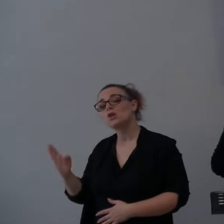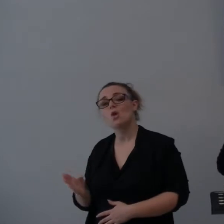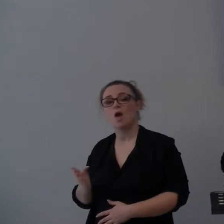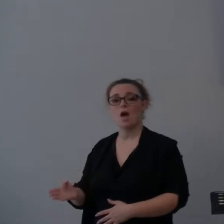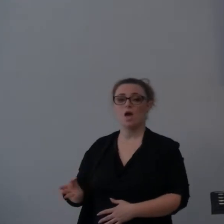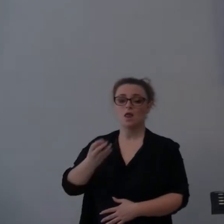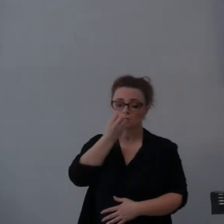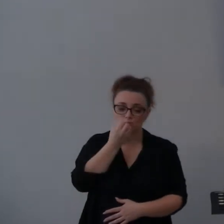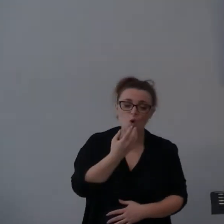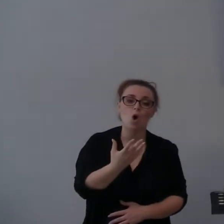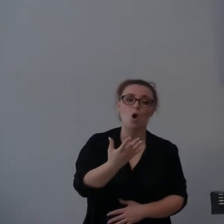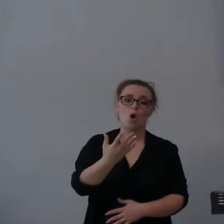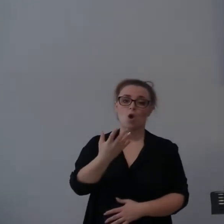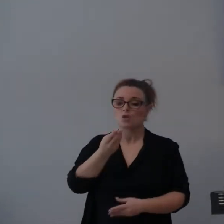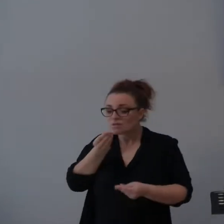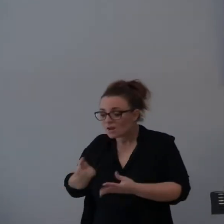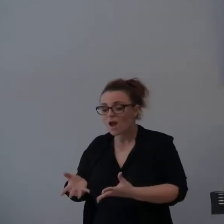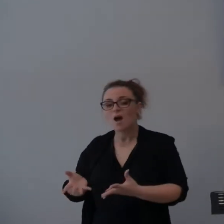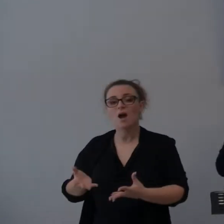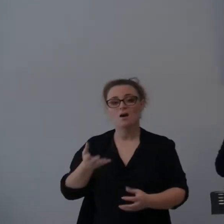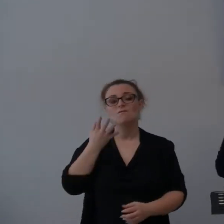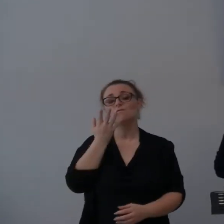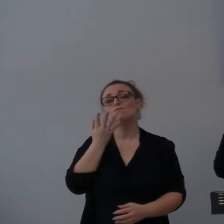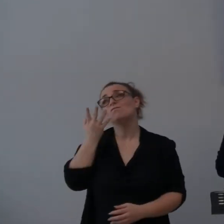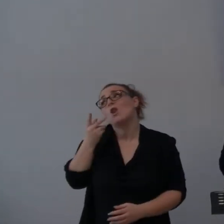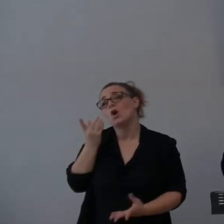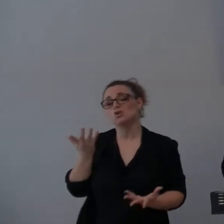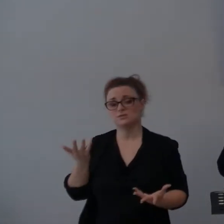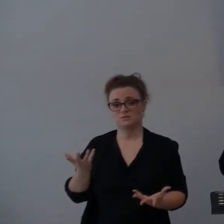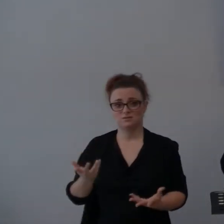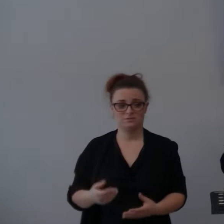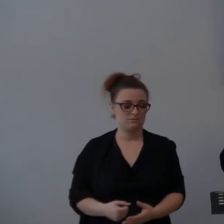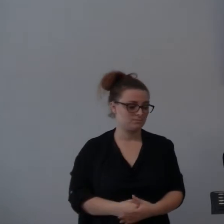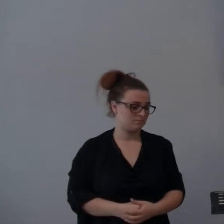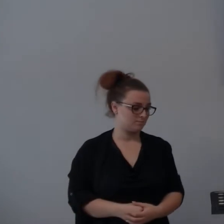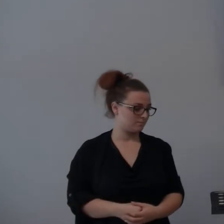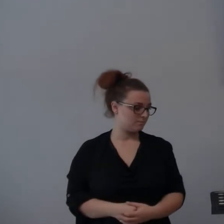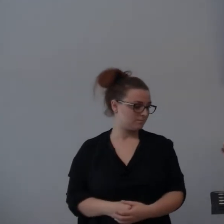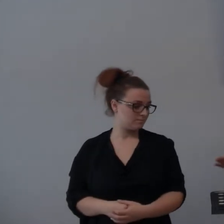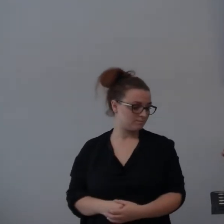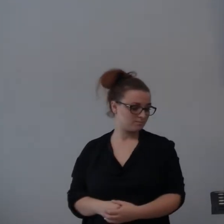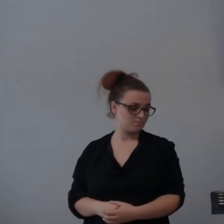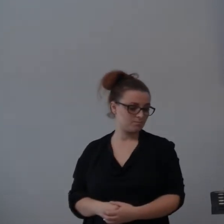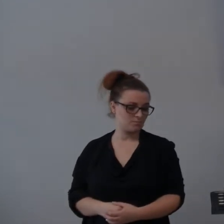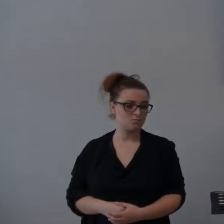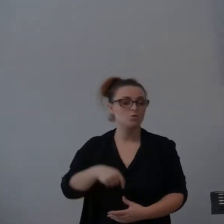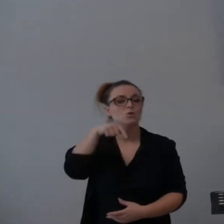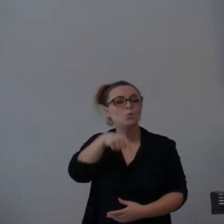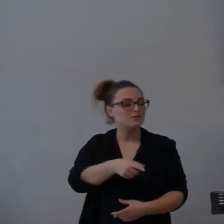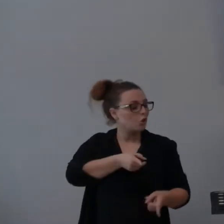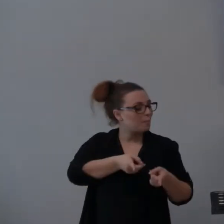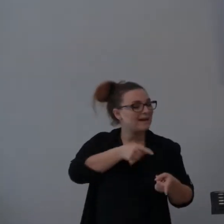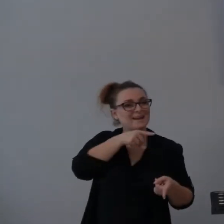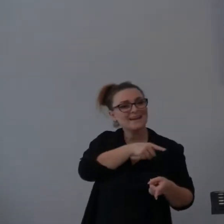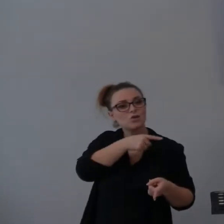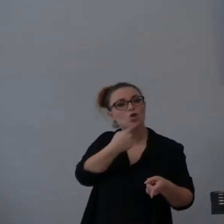bontà. Ed è quello che sta facendo in questo punto. Dice, è vero, il mio popolo si sta comportando male,